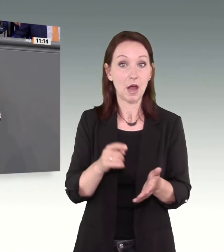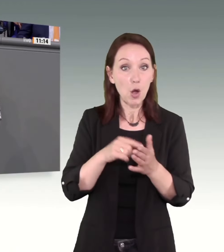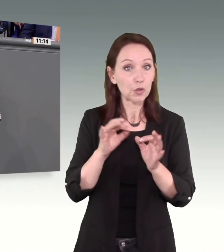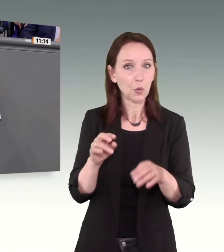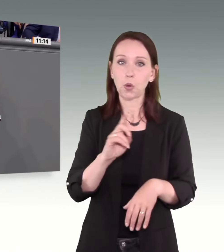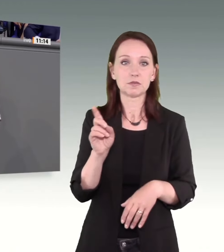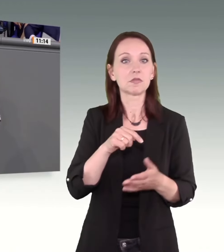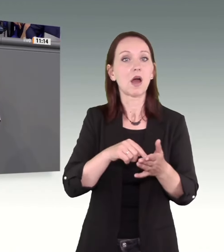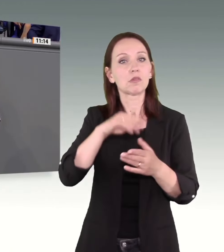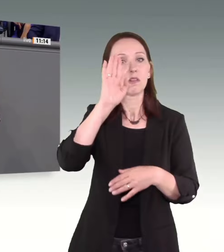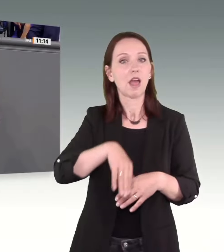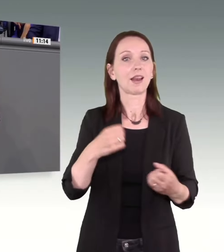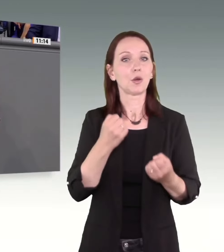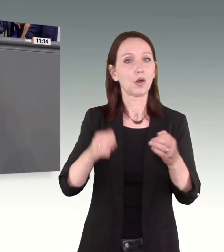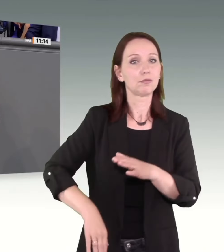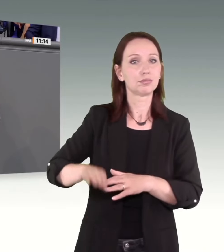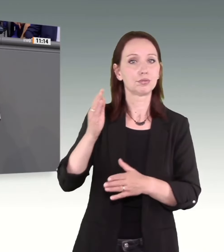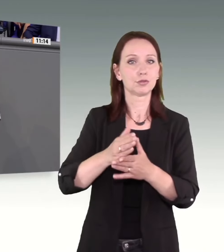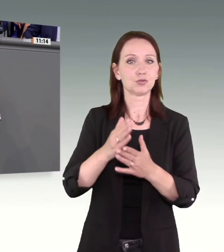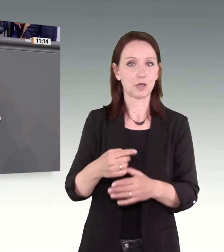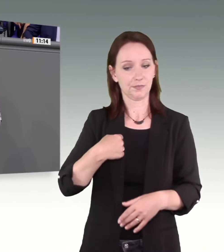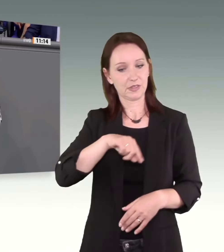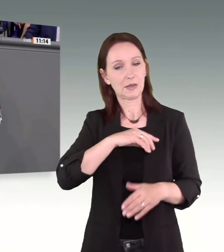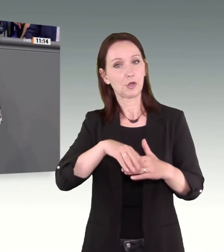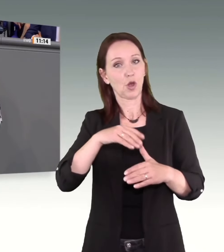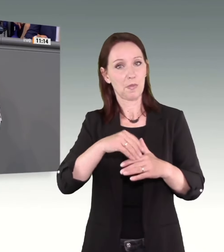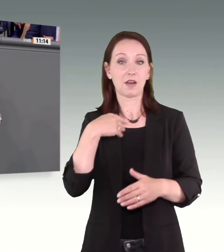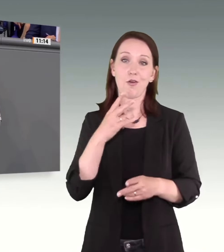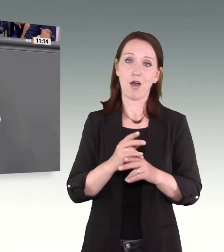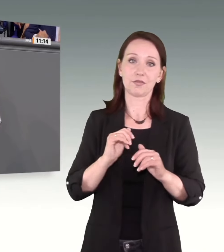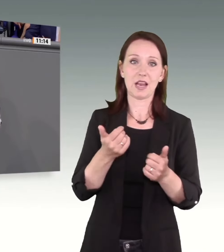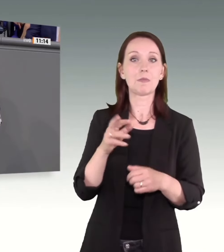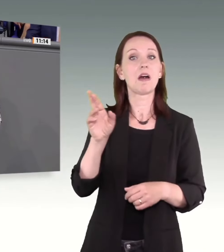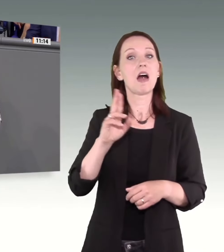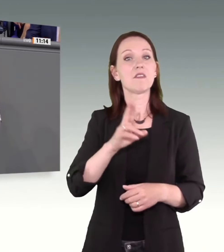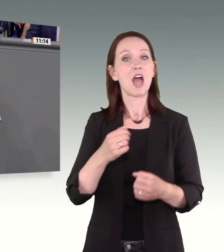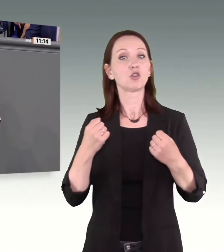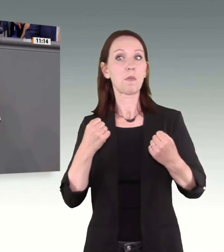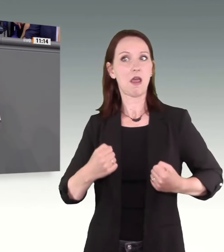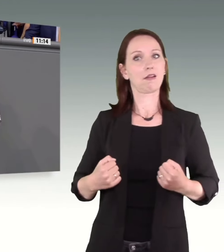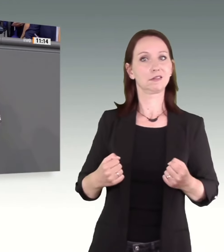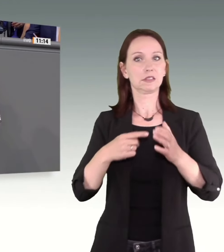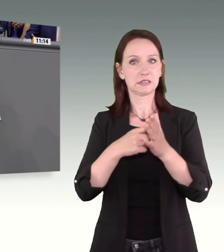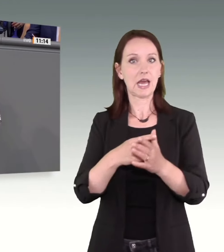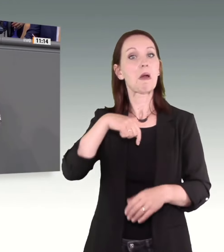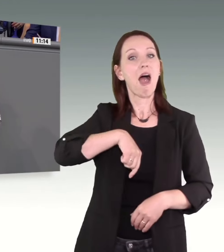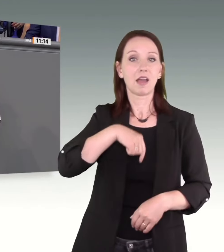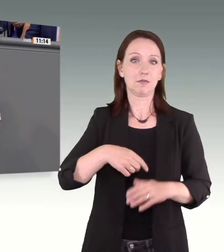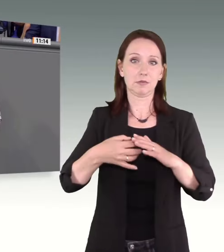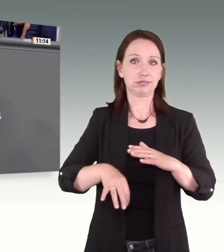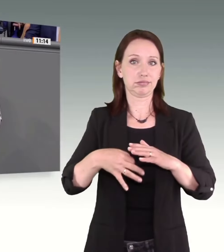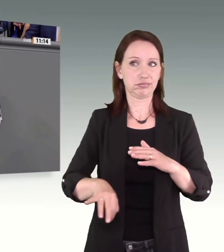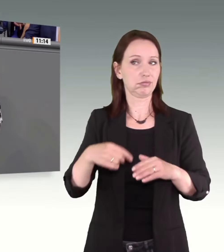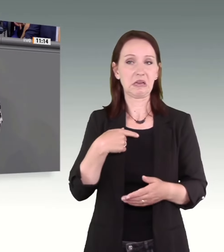auftritt, desto minderwertiger fühlt er sich inwendig und muss seine Schwäche durch äußere Stärke und Machtausübung kompensieren.